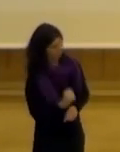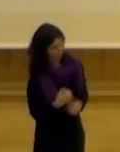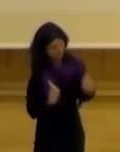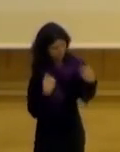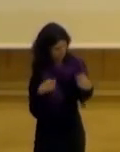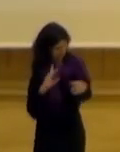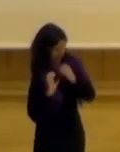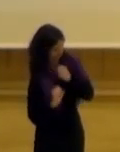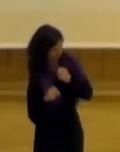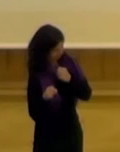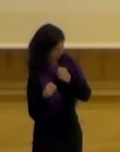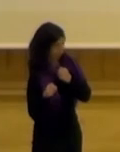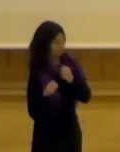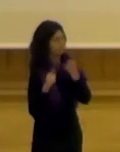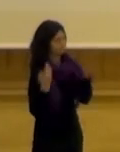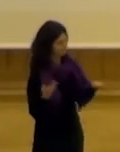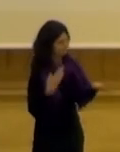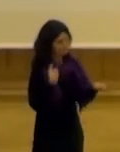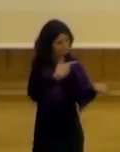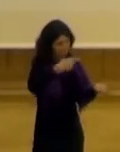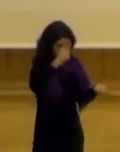no sé si ha durado un tiempo